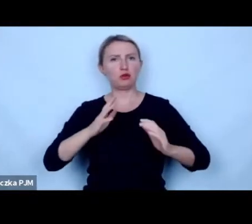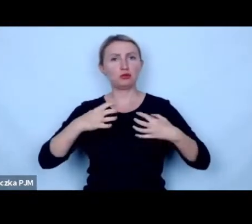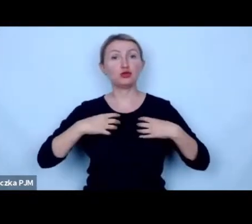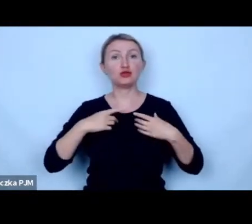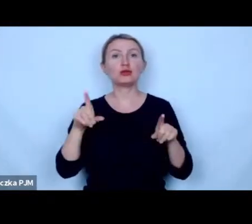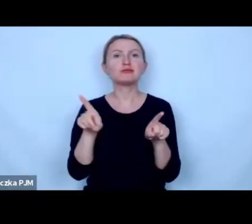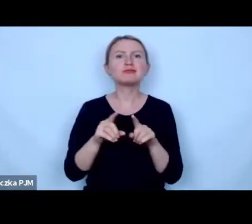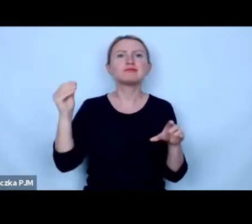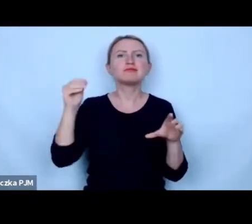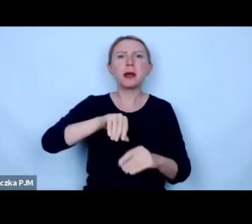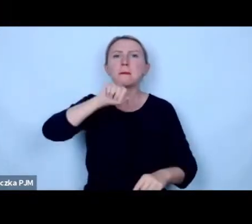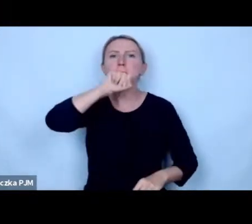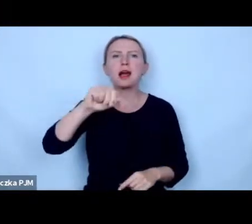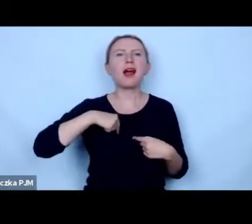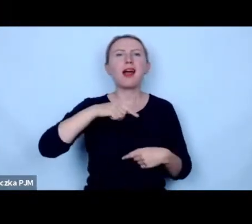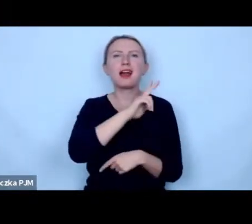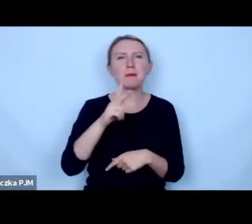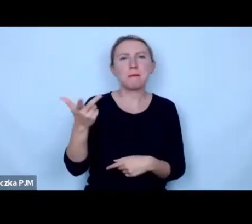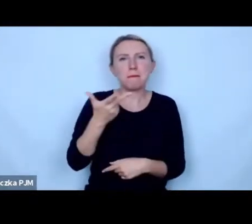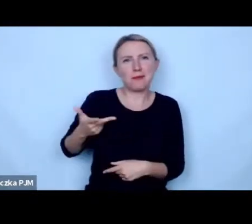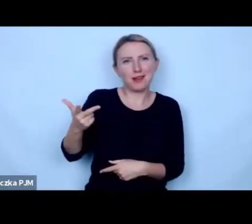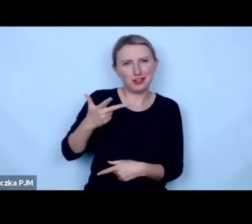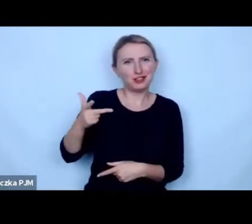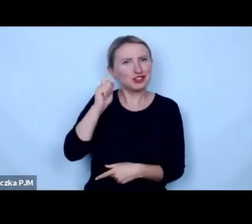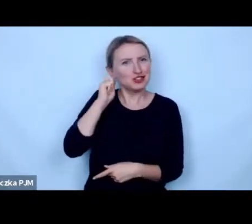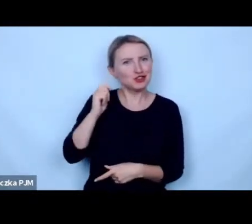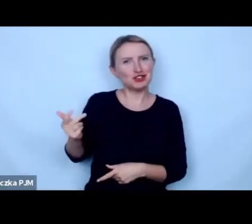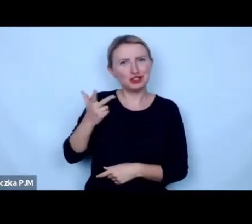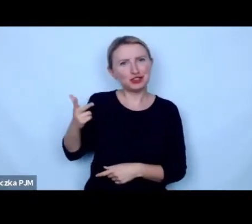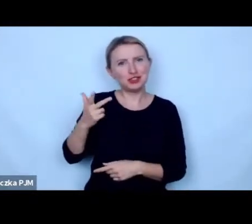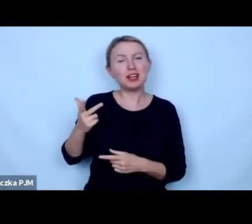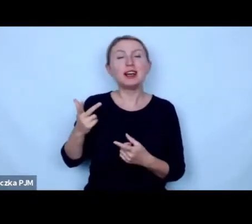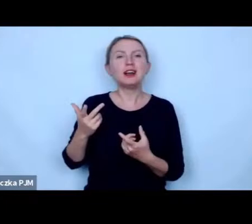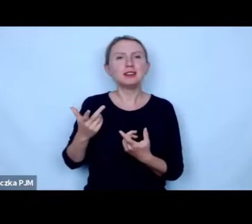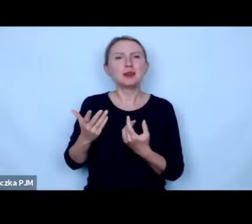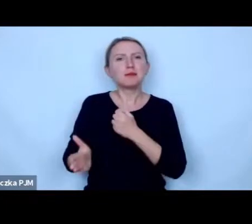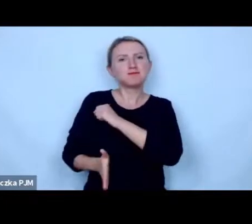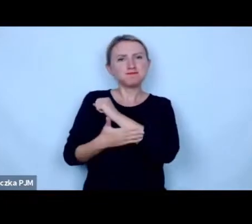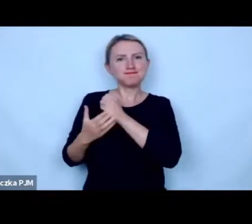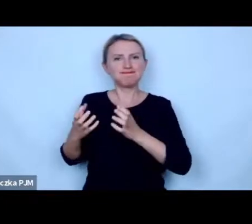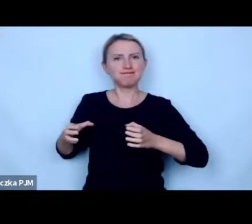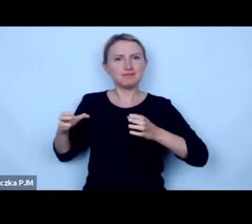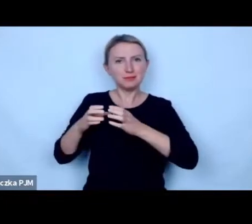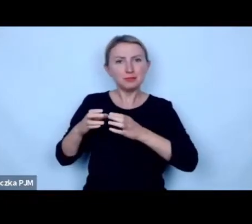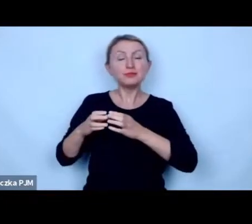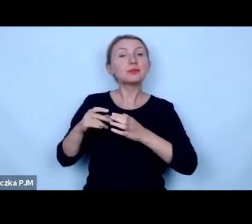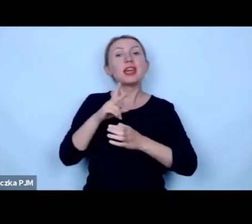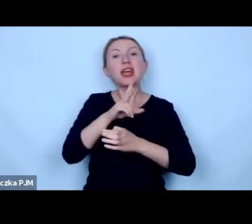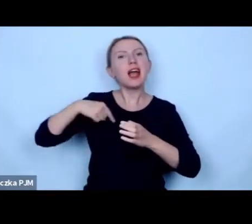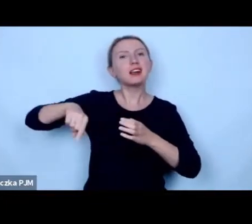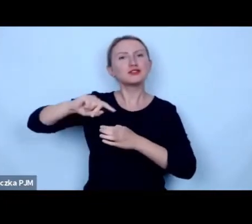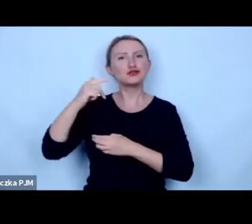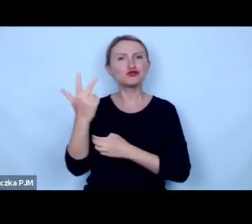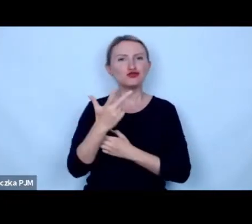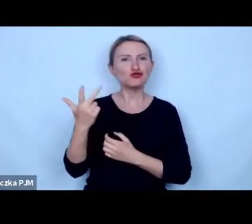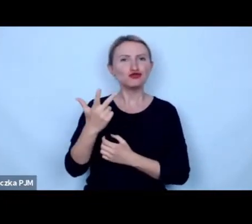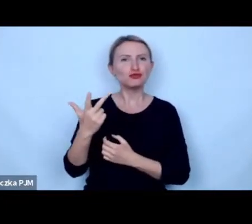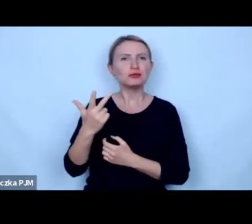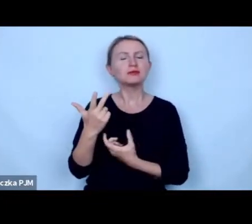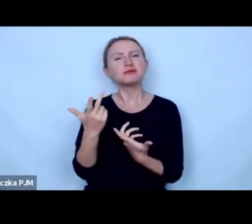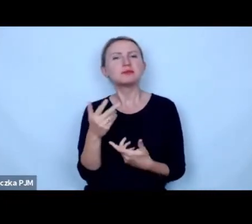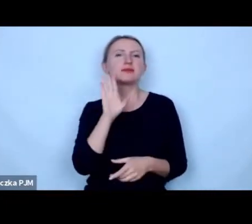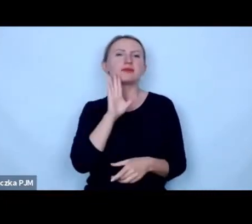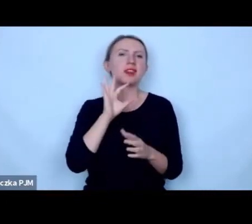pasja każda z nas po prostu jest nas trzy w naszym w naszym teamie roślinnej bazy i każda z nas po prostu gdzieś